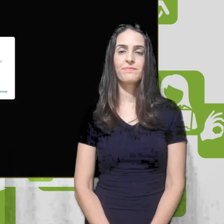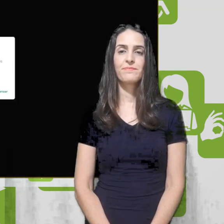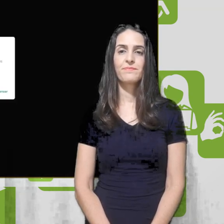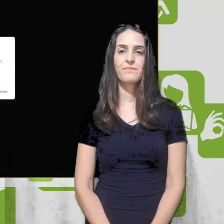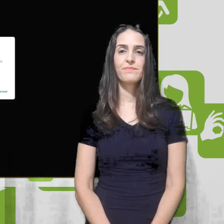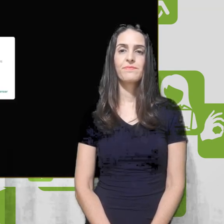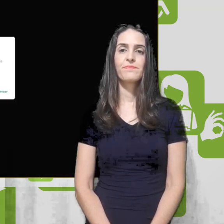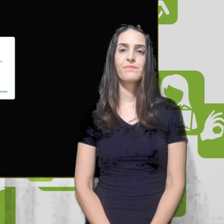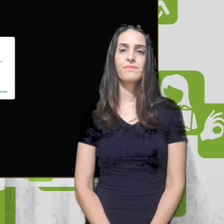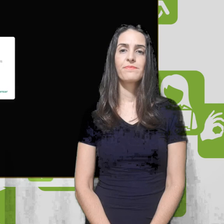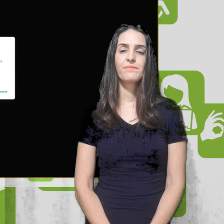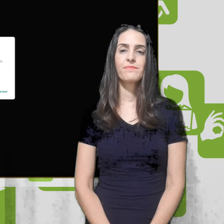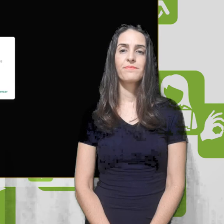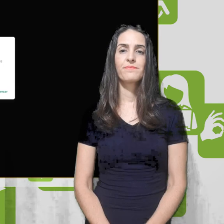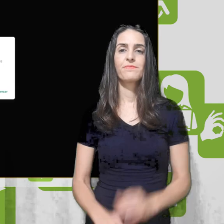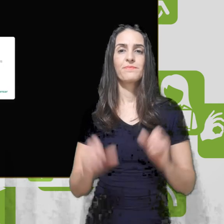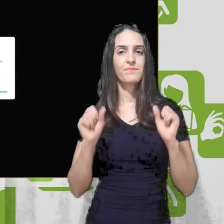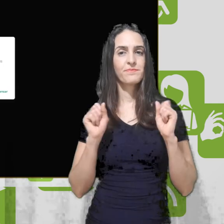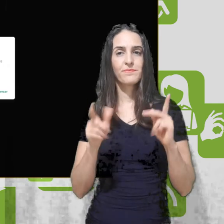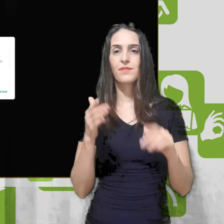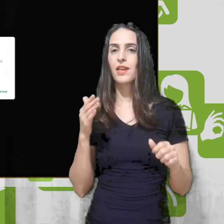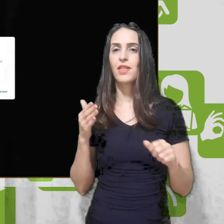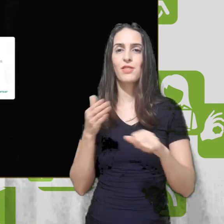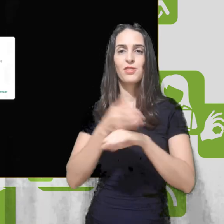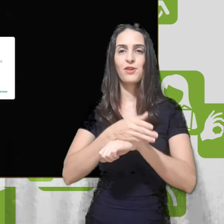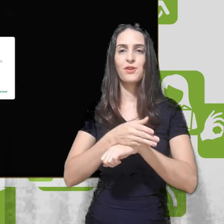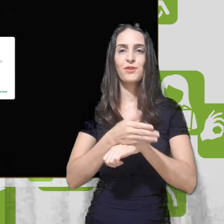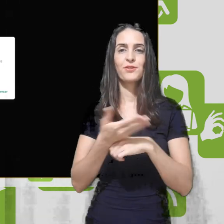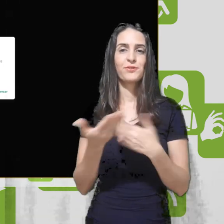vou iniciar Logu. Logu. E